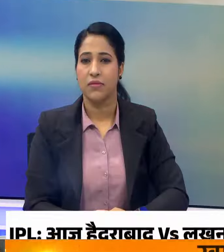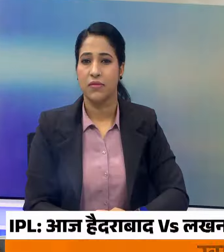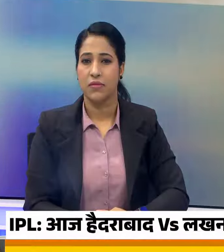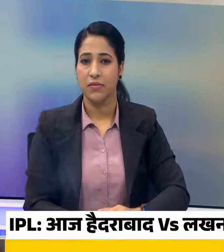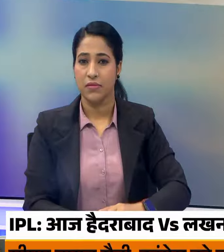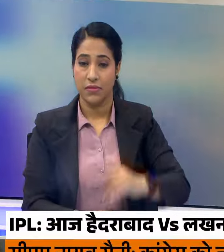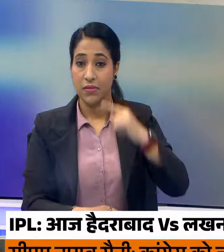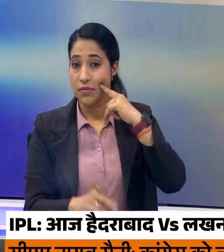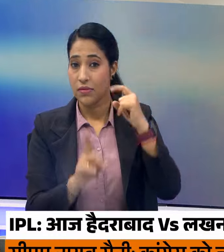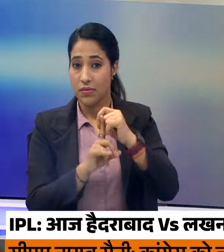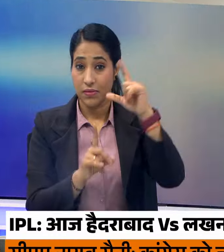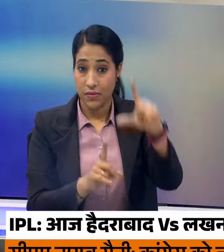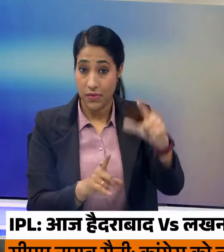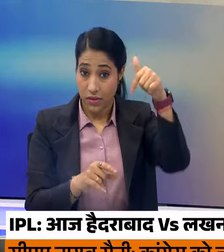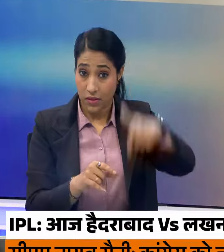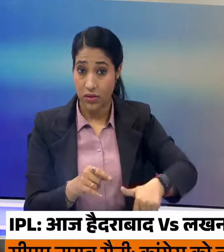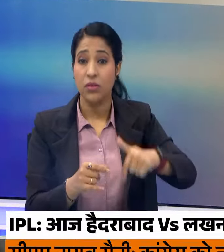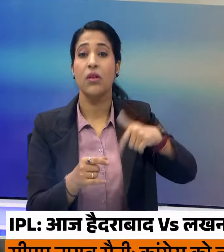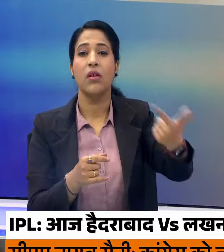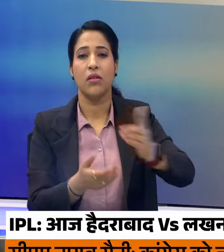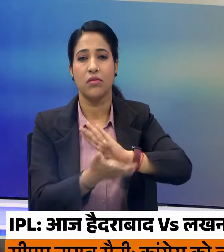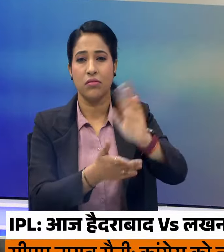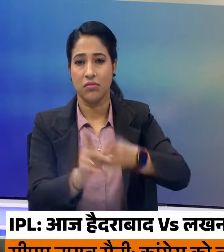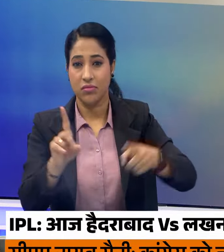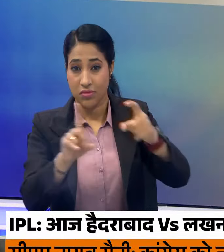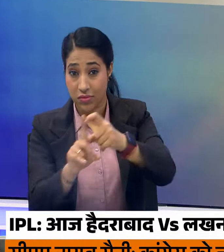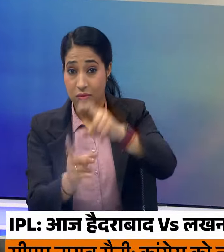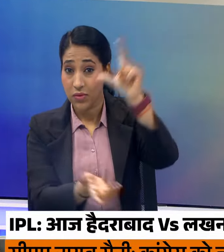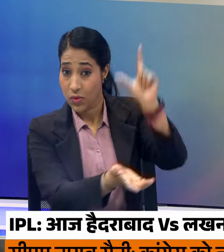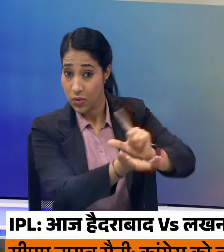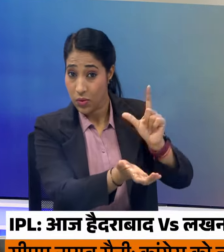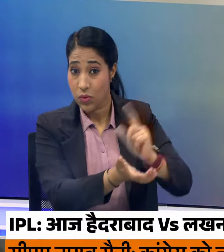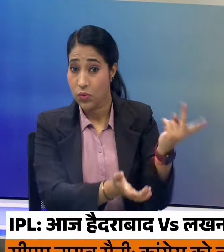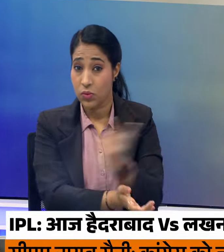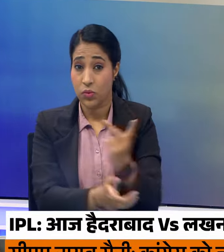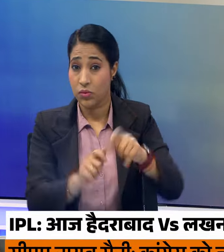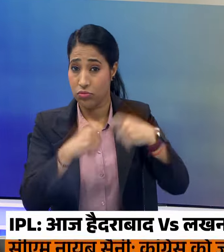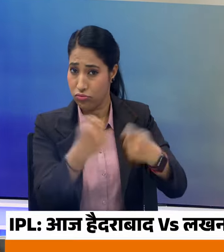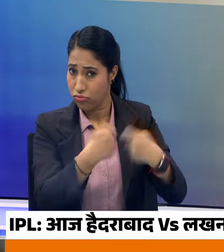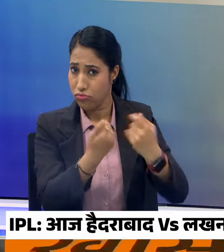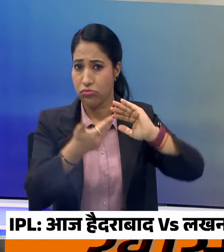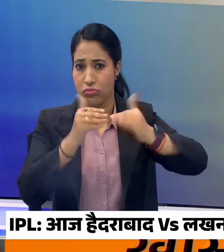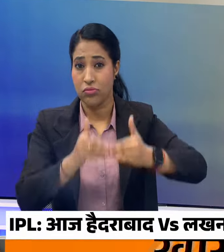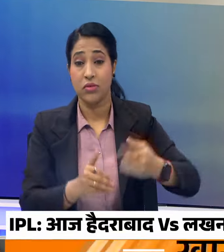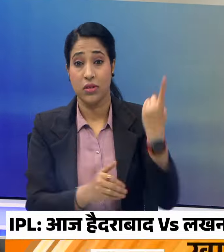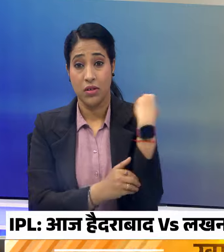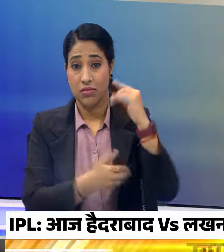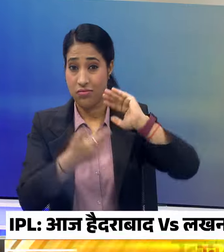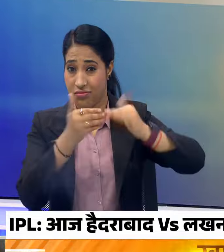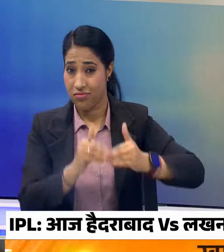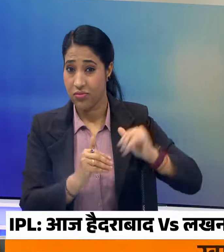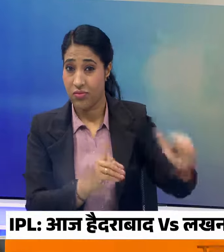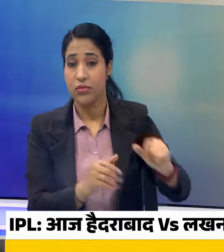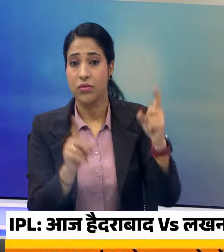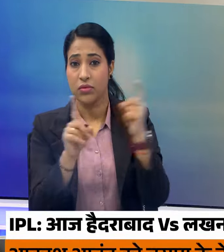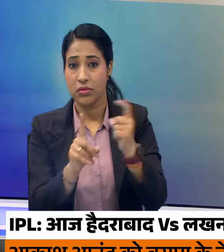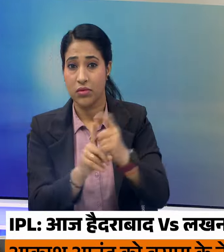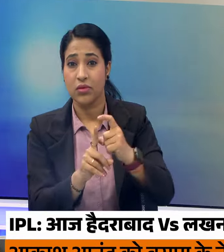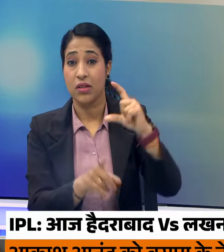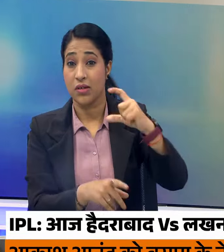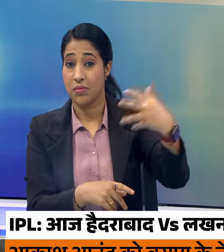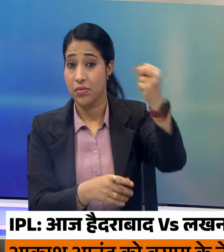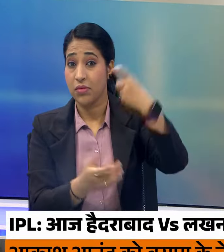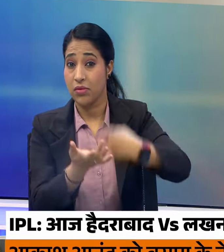और इंडियन प्रीमेर लीग में आज संड्राइजर्स हैदराबाद और लखनो सूपर जाइंट्स के बीच होगा मुकाबला कल खेले गए मैश में दिली कैपिटल्स ने